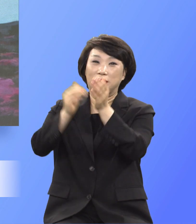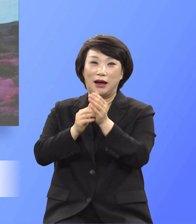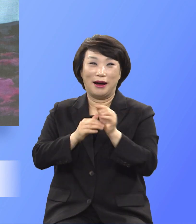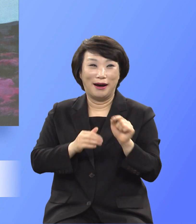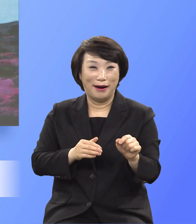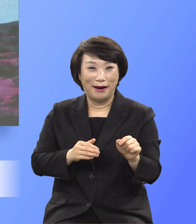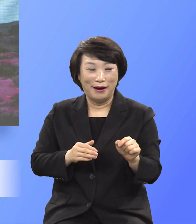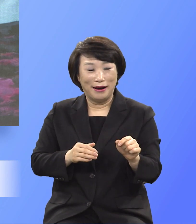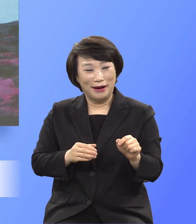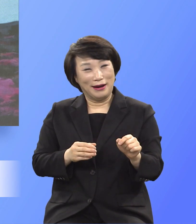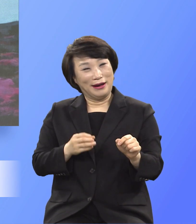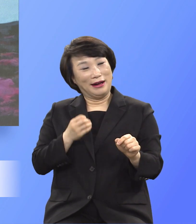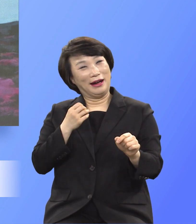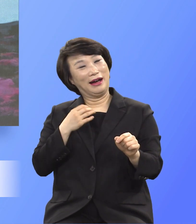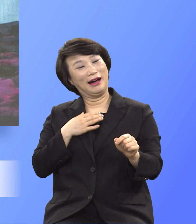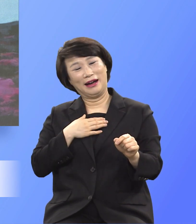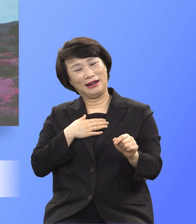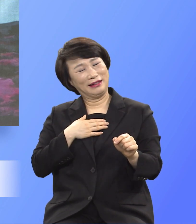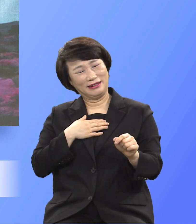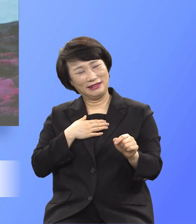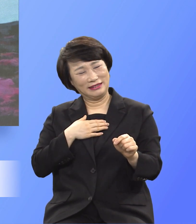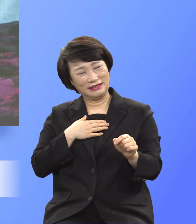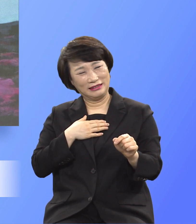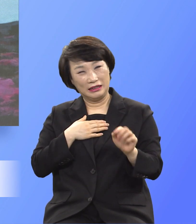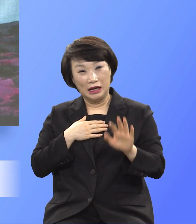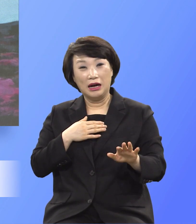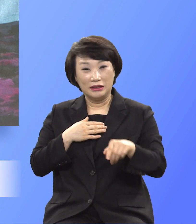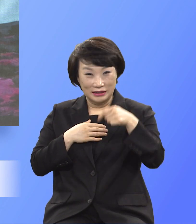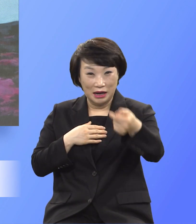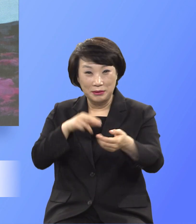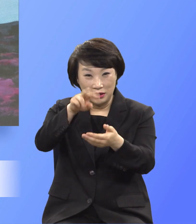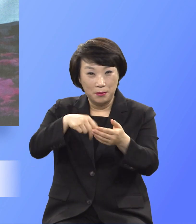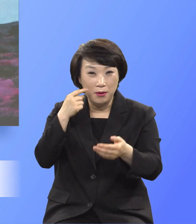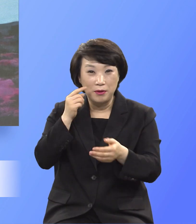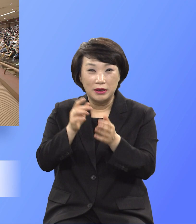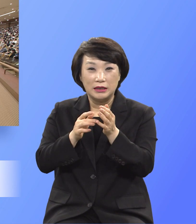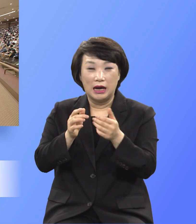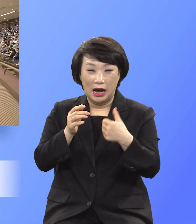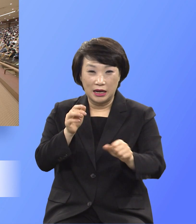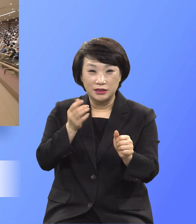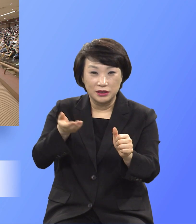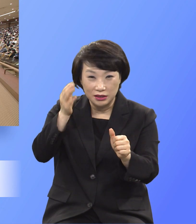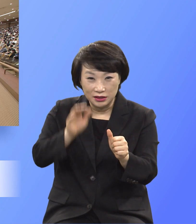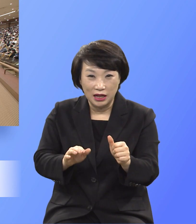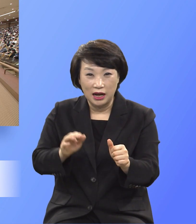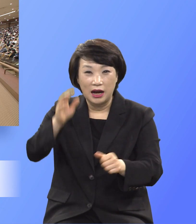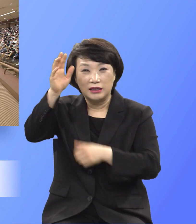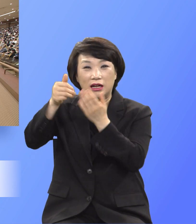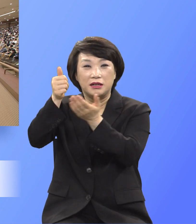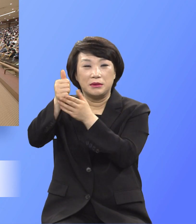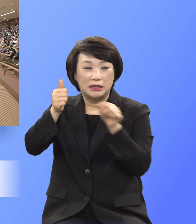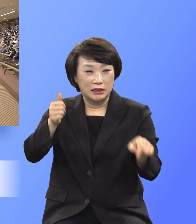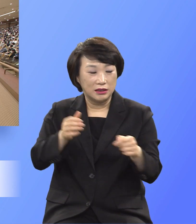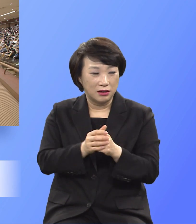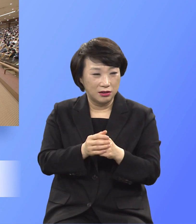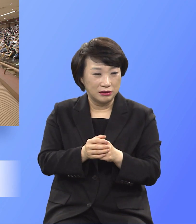올렸느냐 이 말입니다. 8절도 읽어 그가 아들이시라도 받으신 고난으로 순종함을 배워서